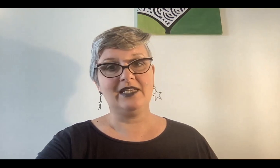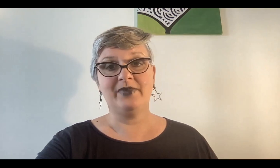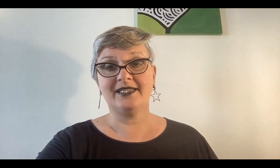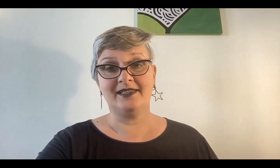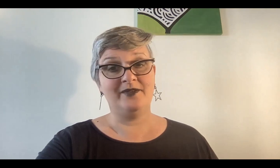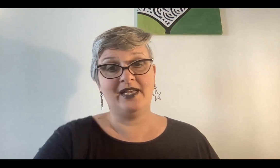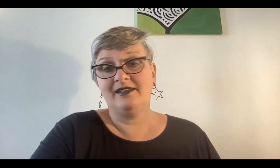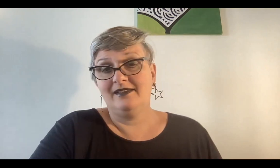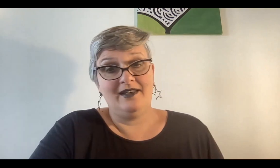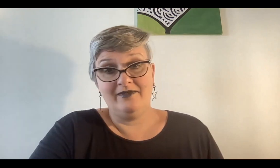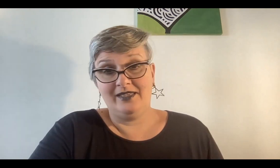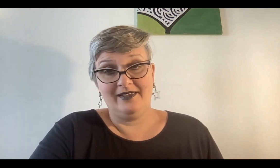Para celebrar la vida.